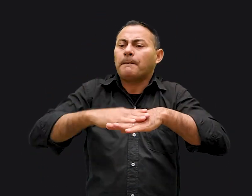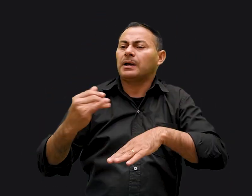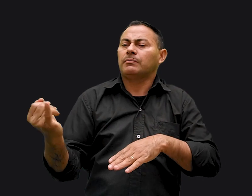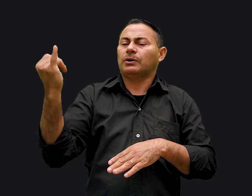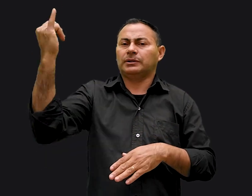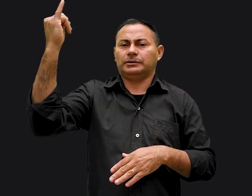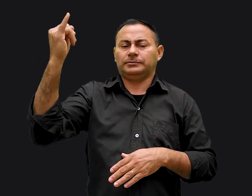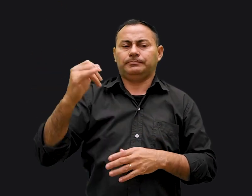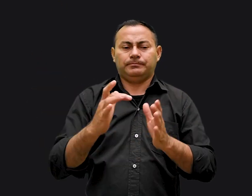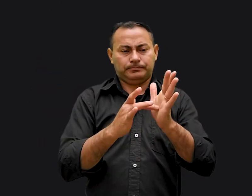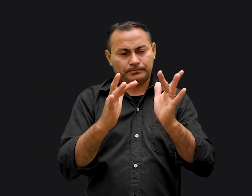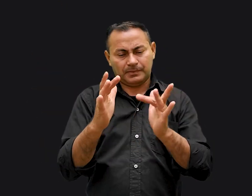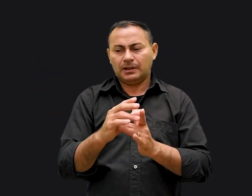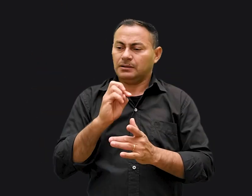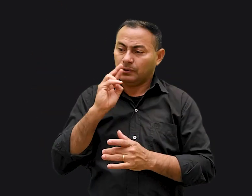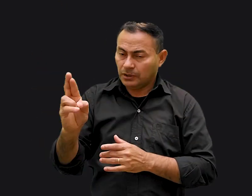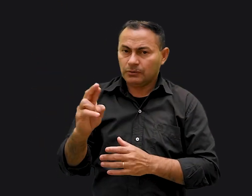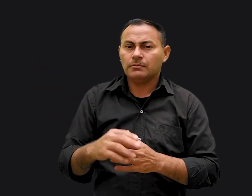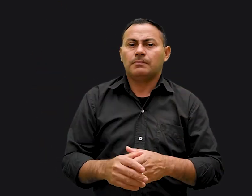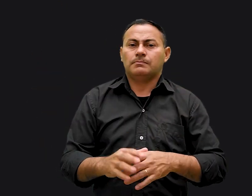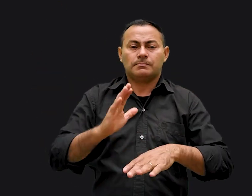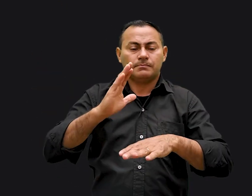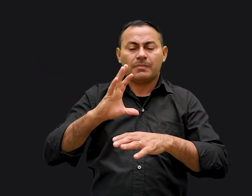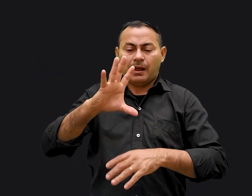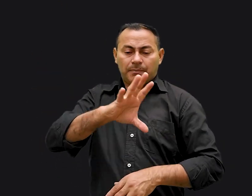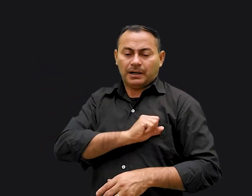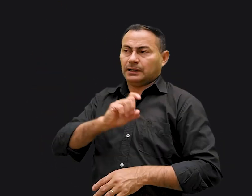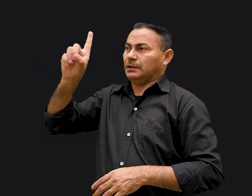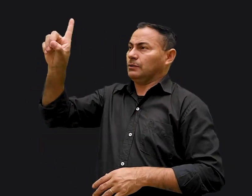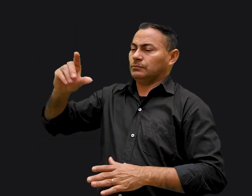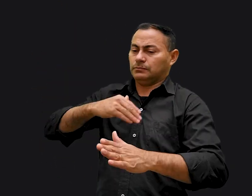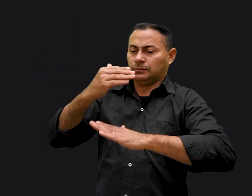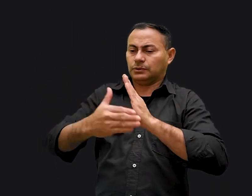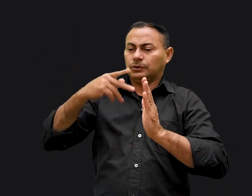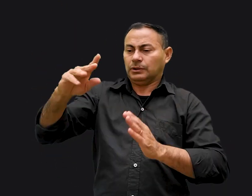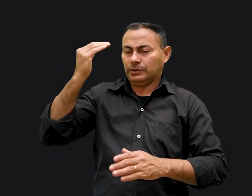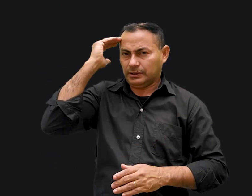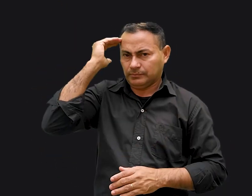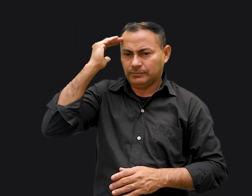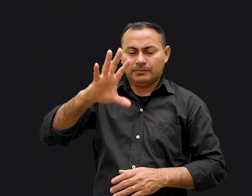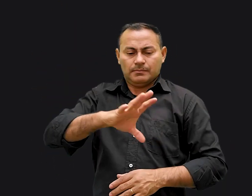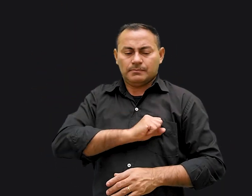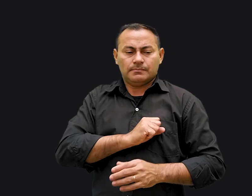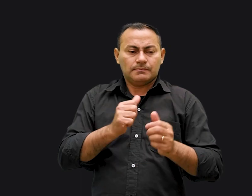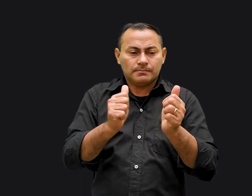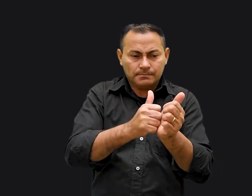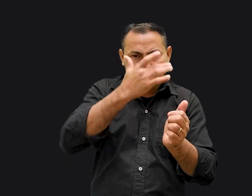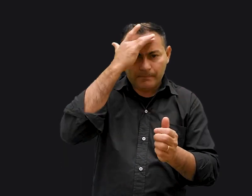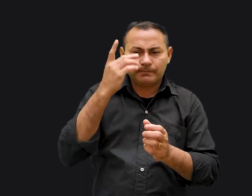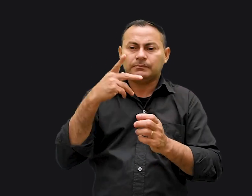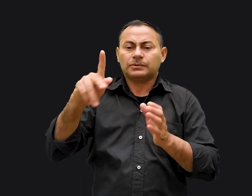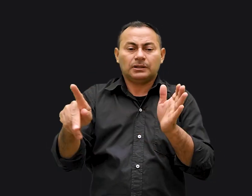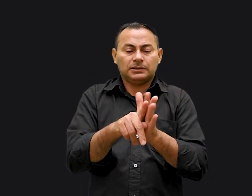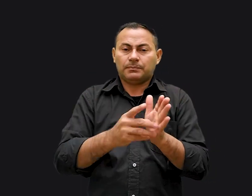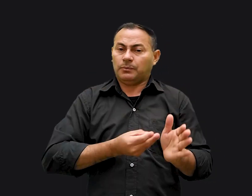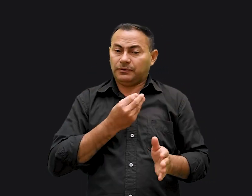maior? E Jesus disse, amar a Deus com todo o teu entendimento e amar ao próximo como a ti mesmo.